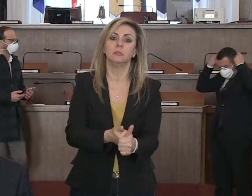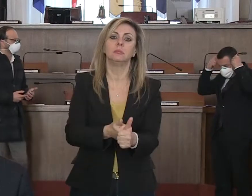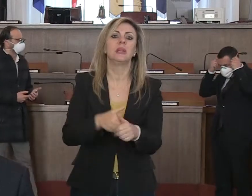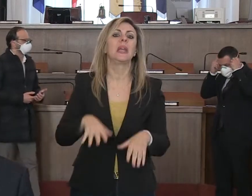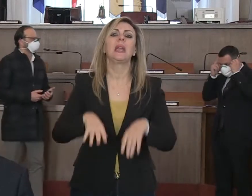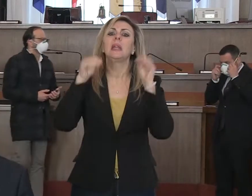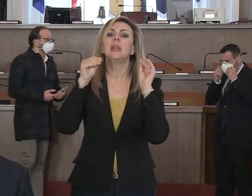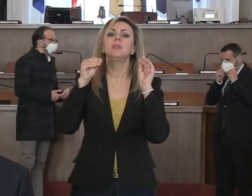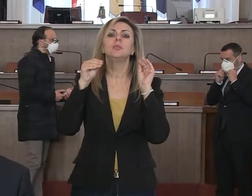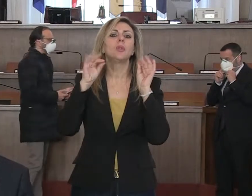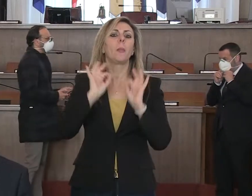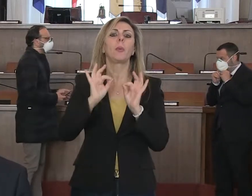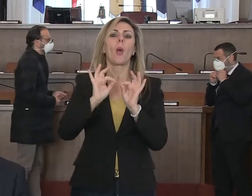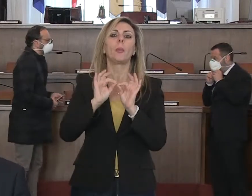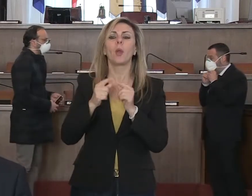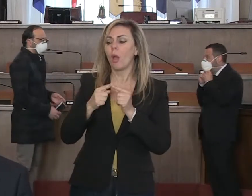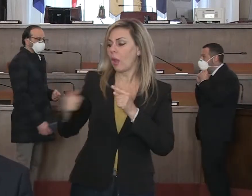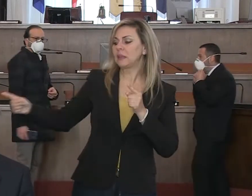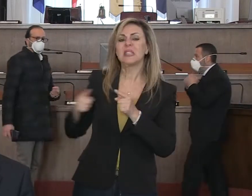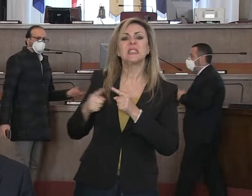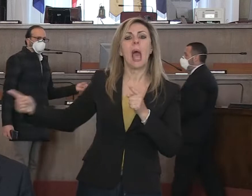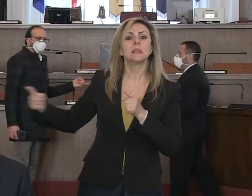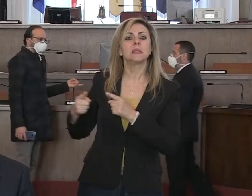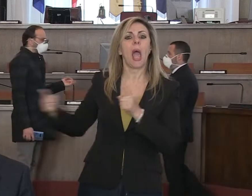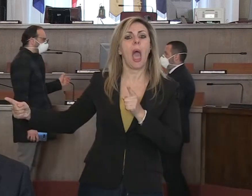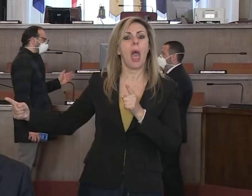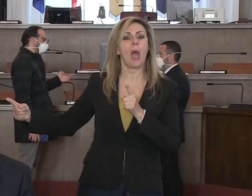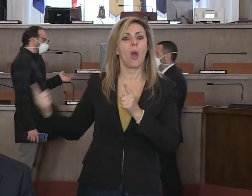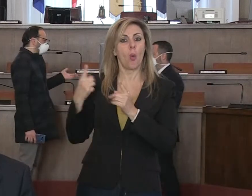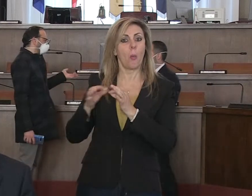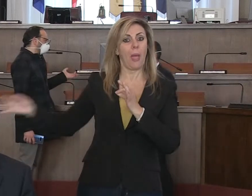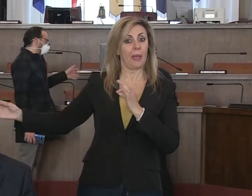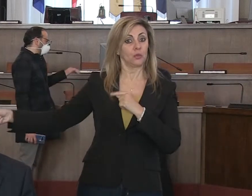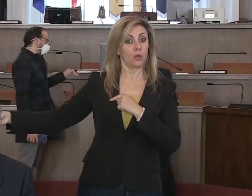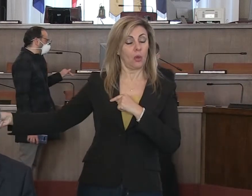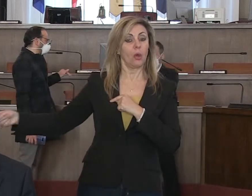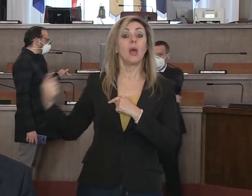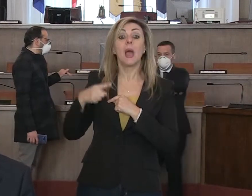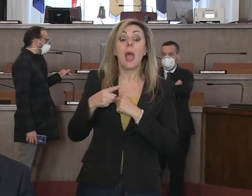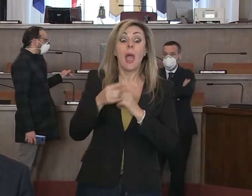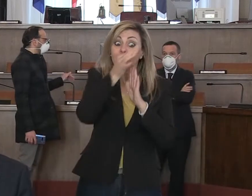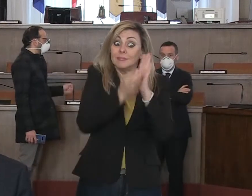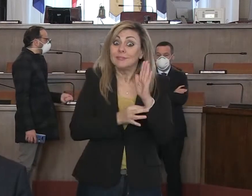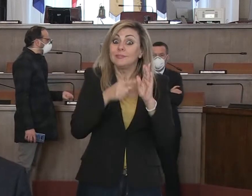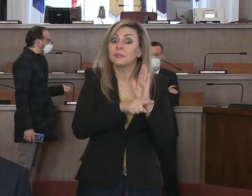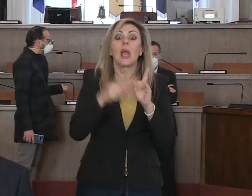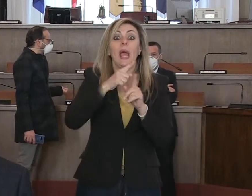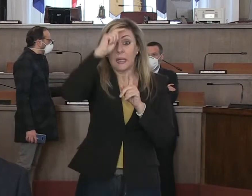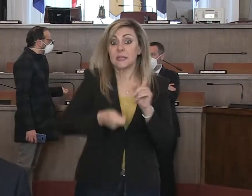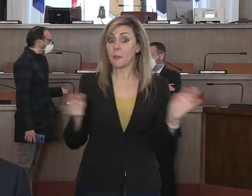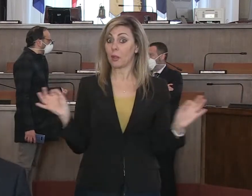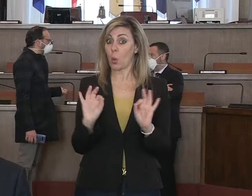cominciare dal mantenimento della distanza e se queste misure non verranno